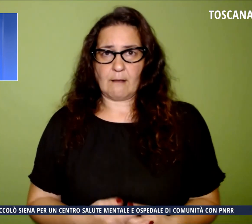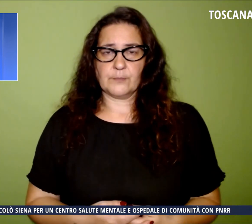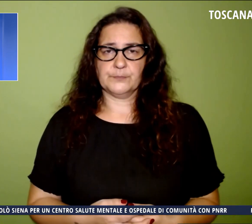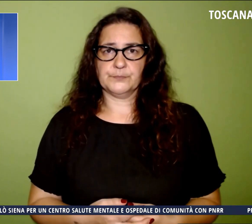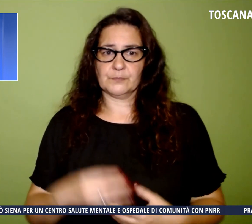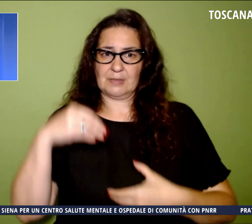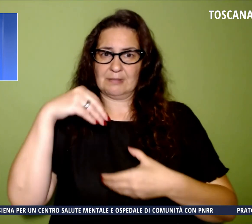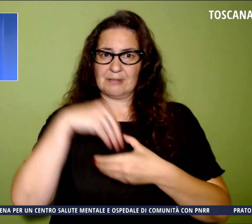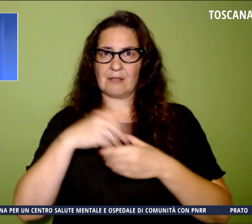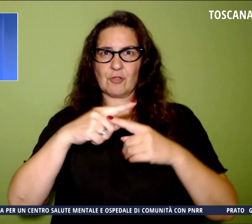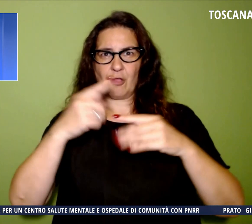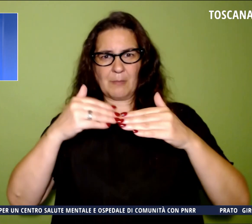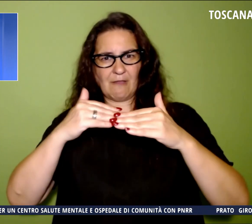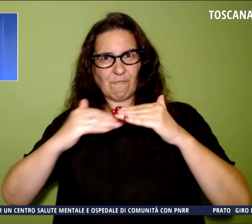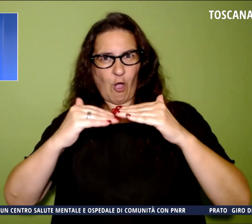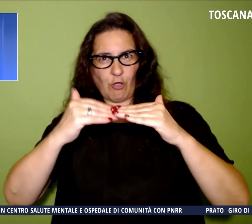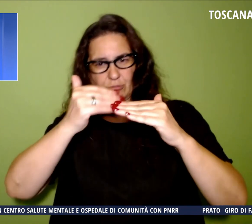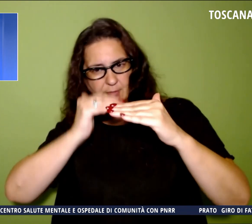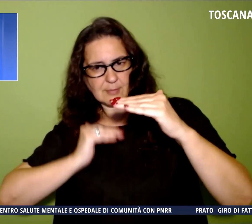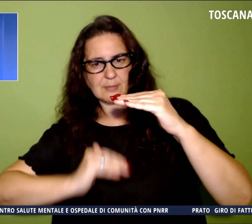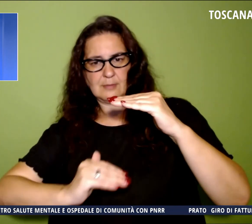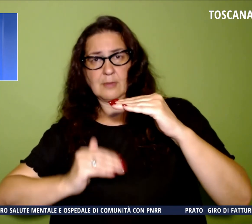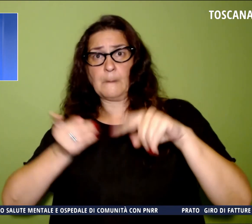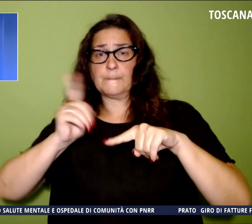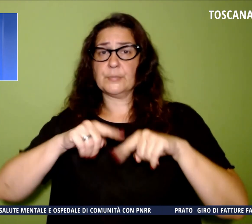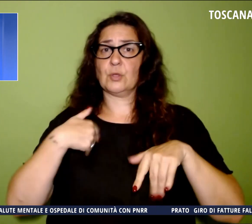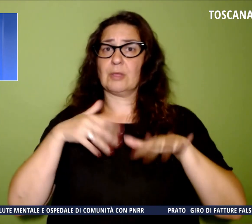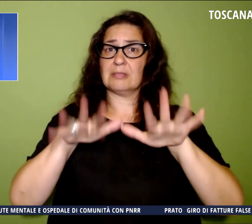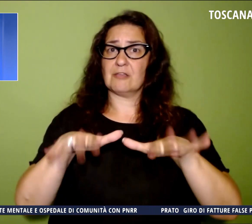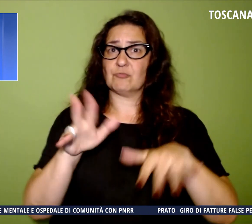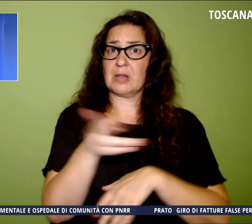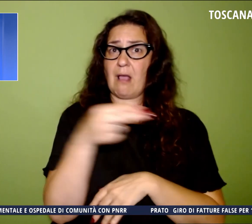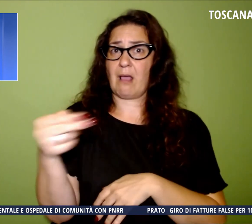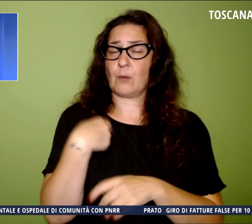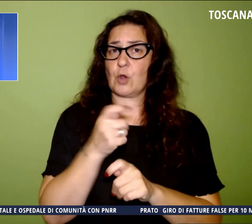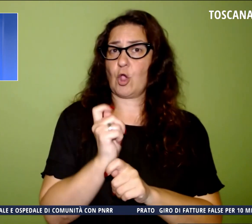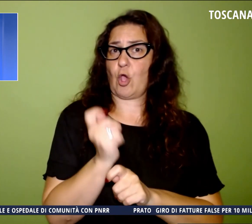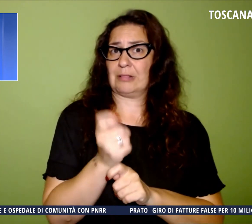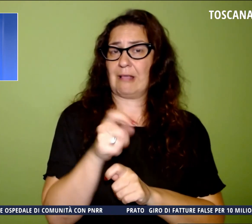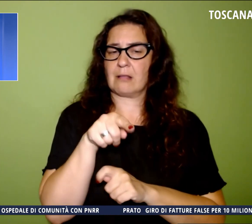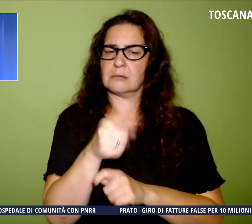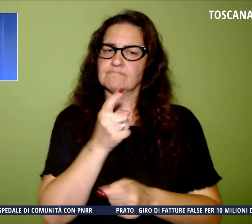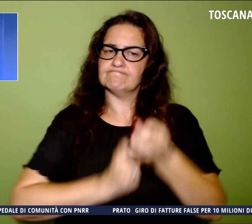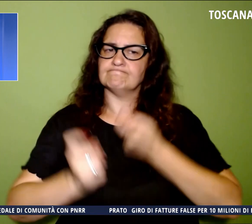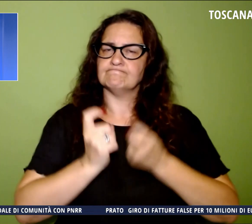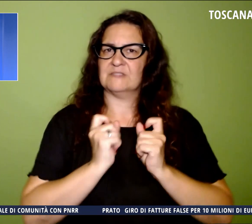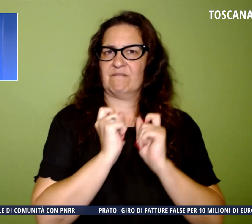fondo insieme a 10.000 euro in contanti ritenuti il provento dell'attività di spaccio.